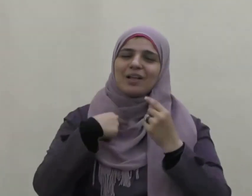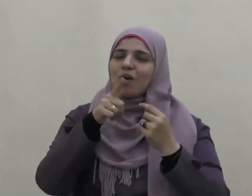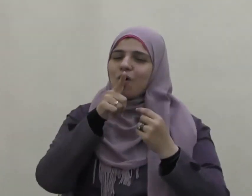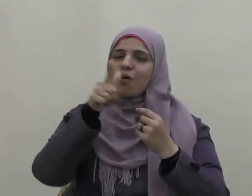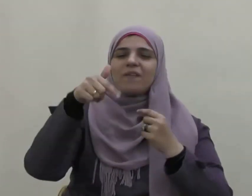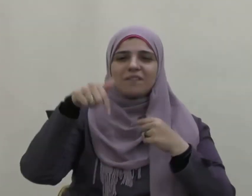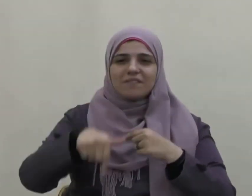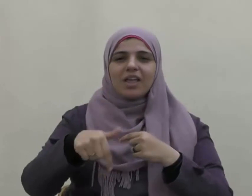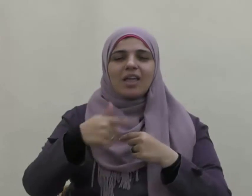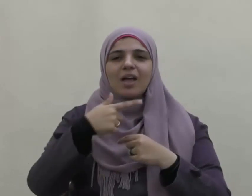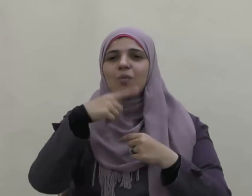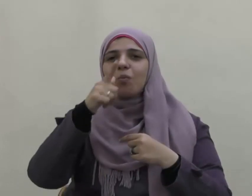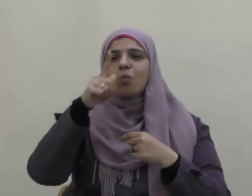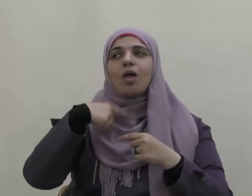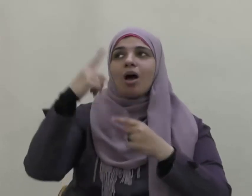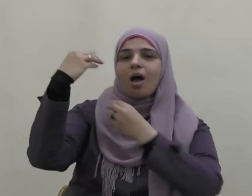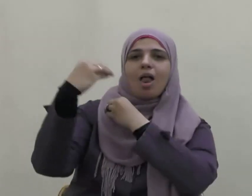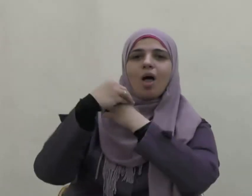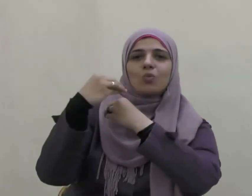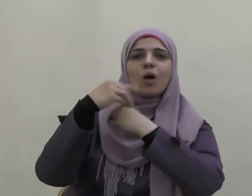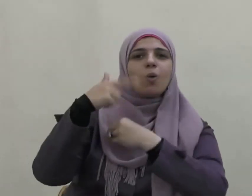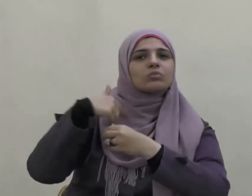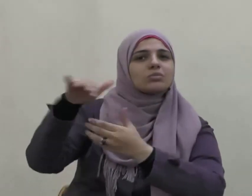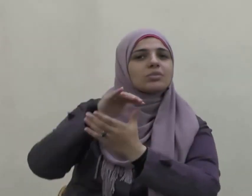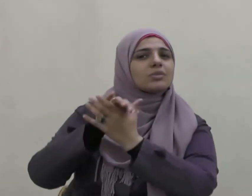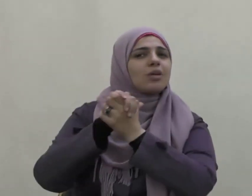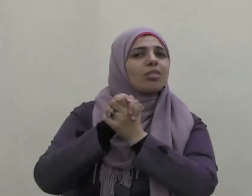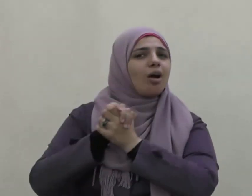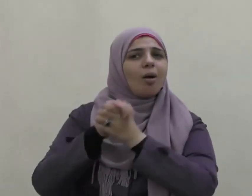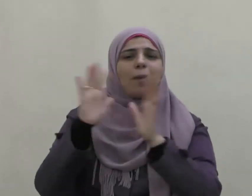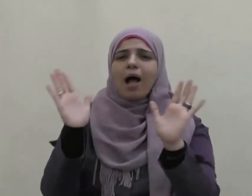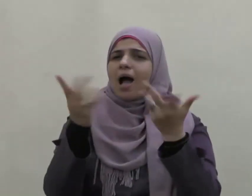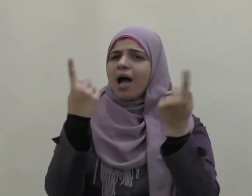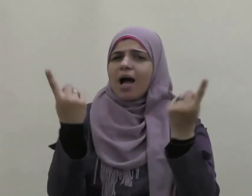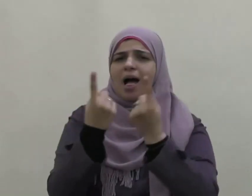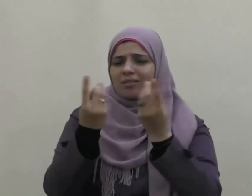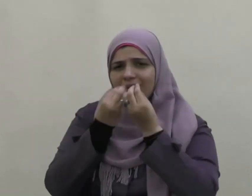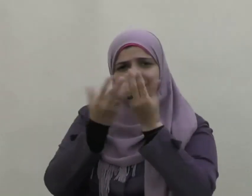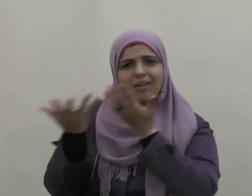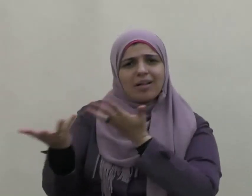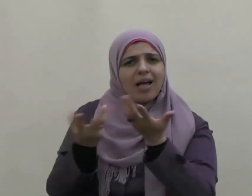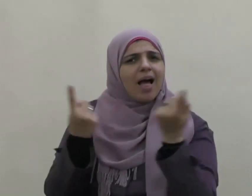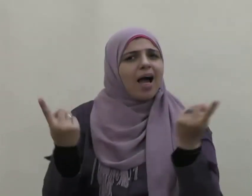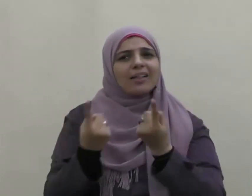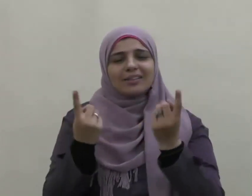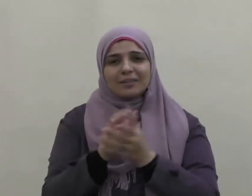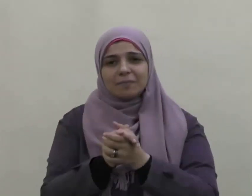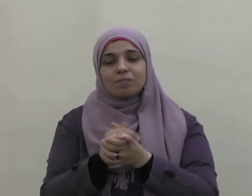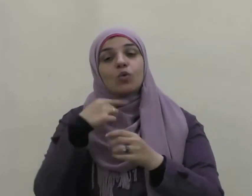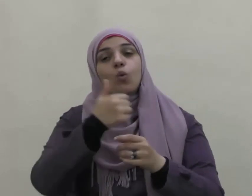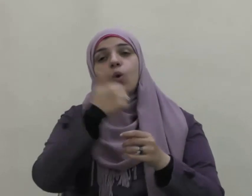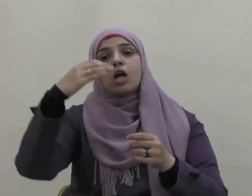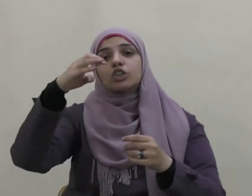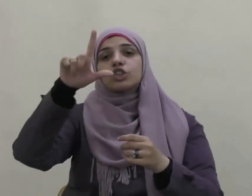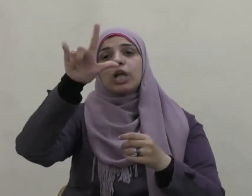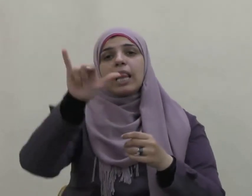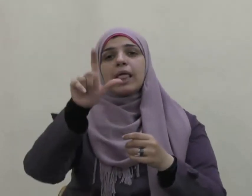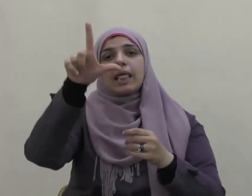تعالى أو صديقكم ليس عليكم جناح وعن جرير بن حازم رضي الله